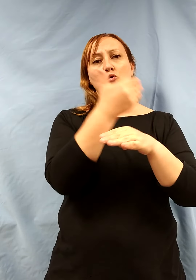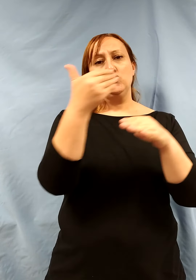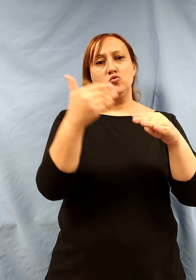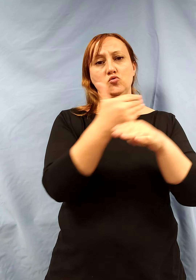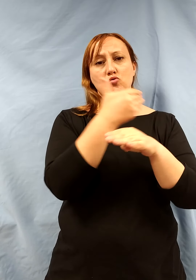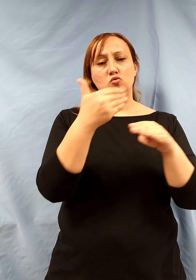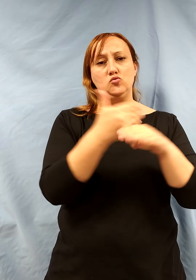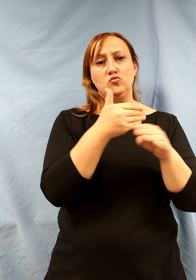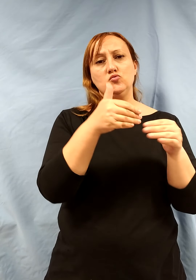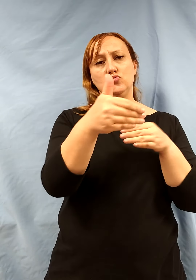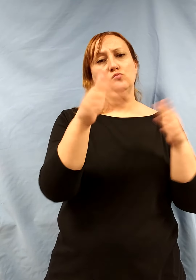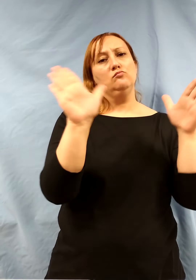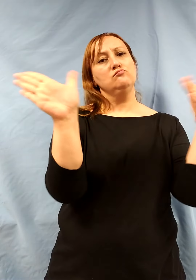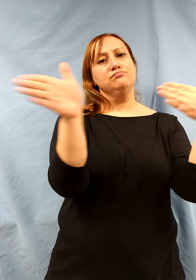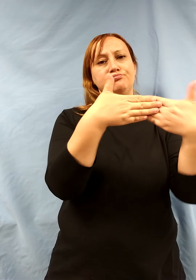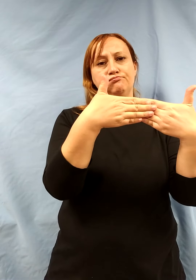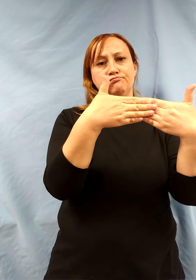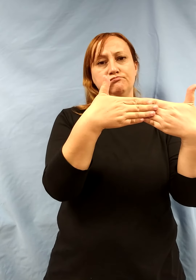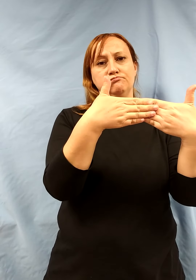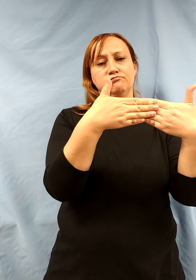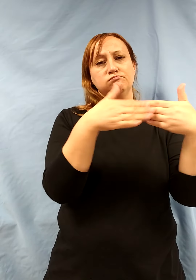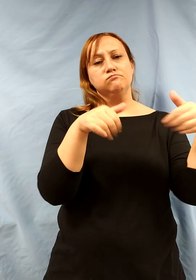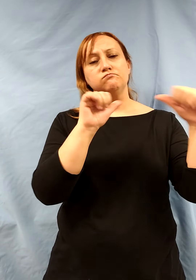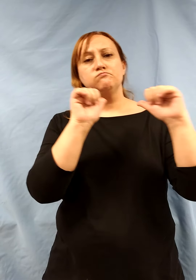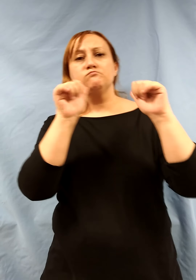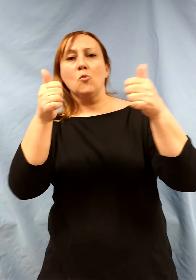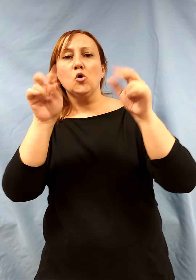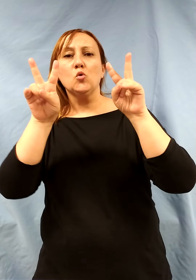Y el inicio de nuevas aventuras gastronómicas